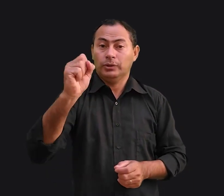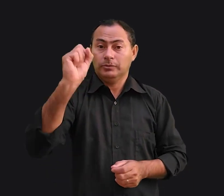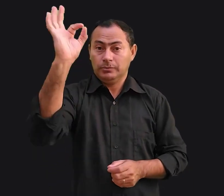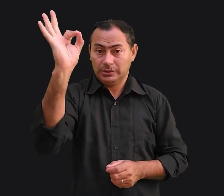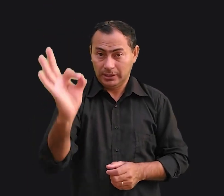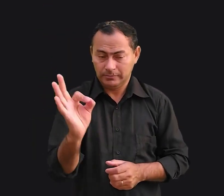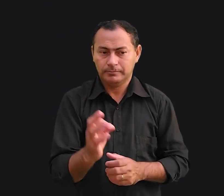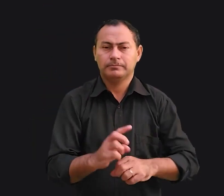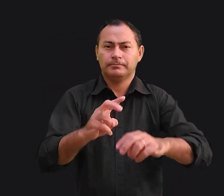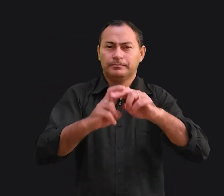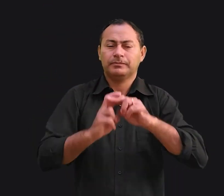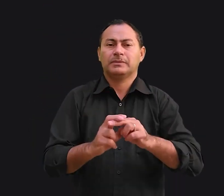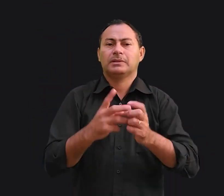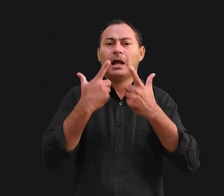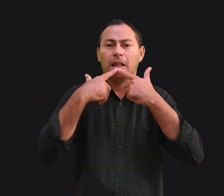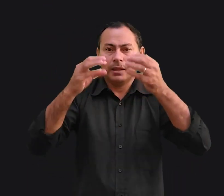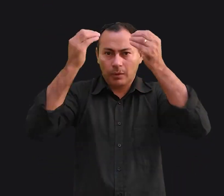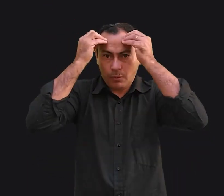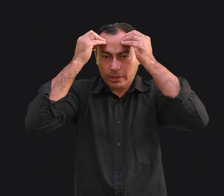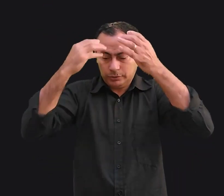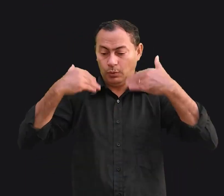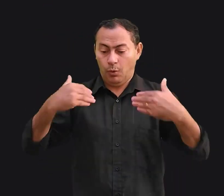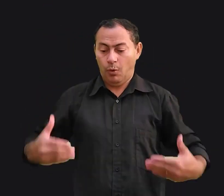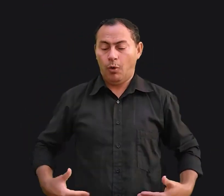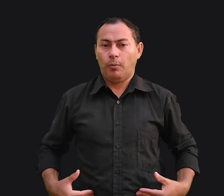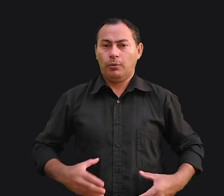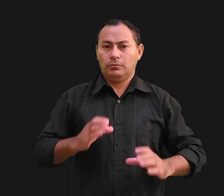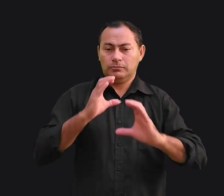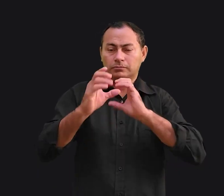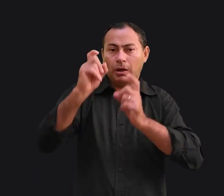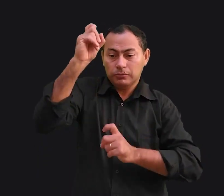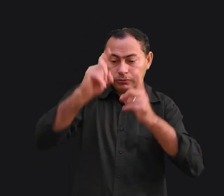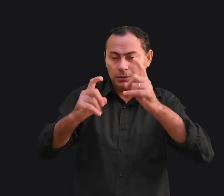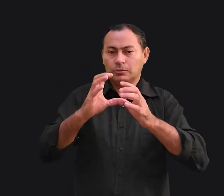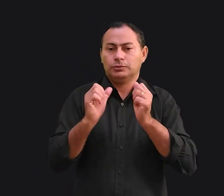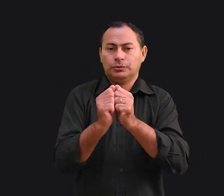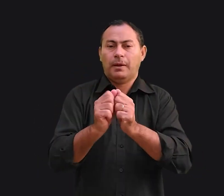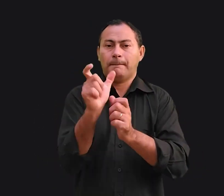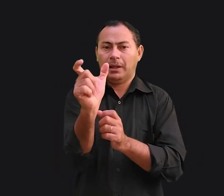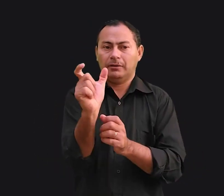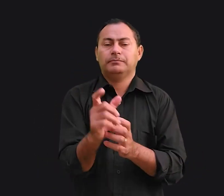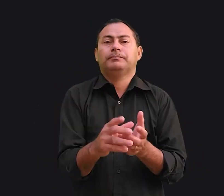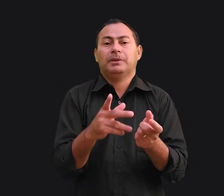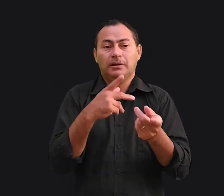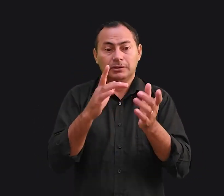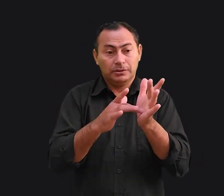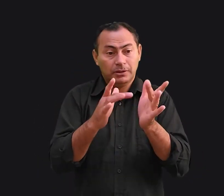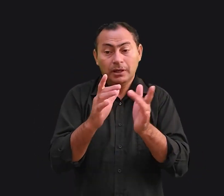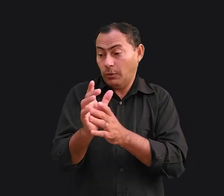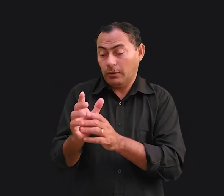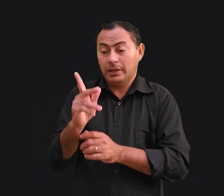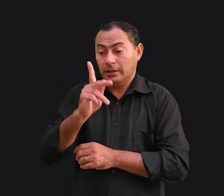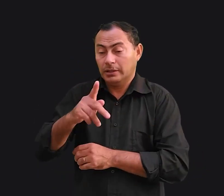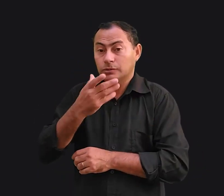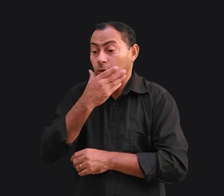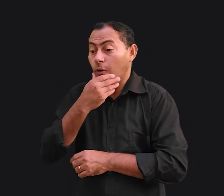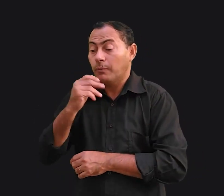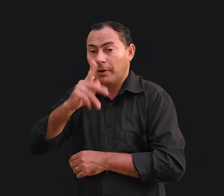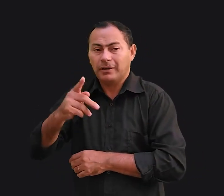% através da linguagem do corpo que acompanha as palavras. Ele disse que era um verdadeiro pandemônio